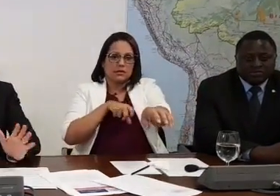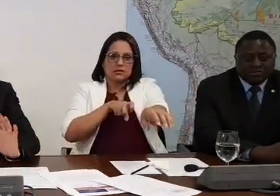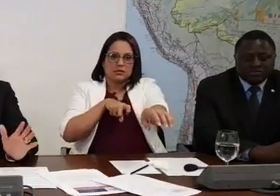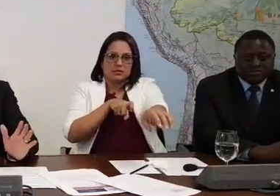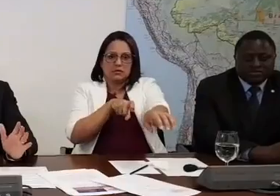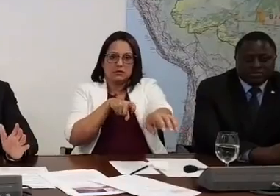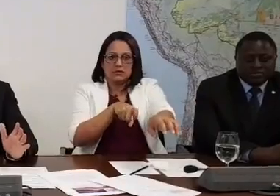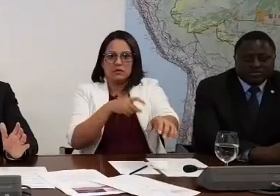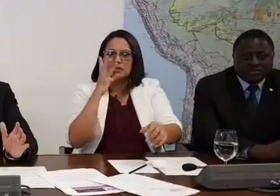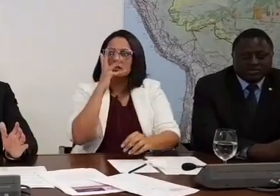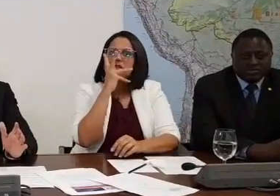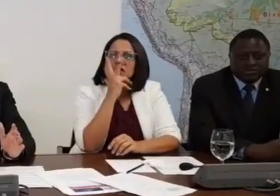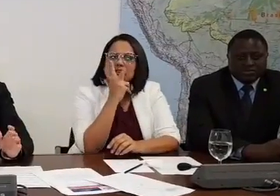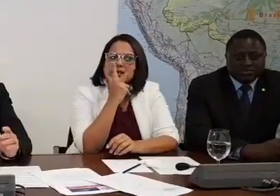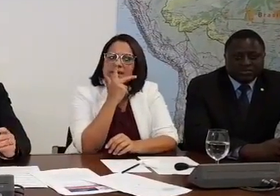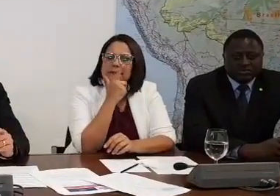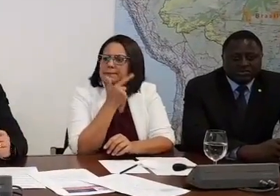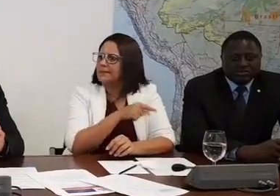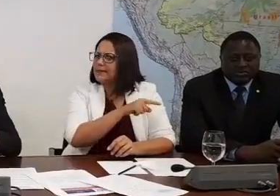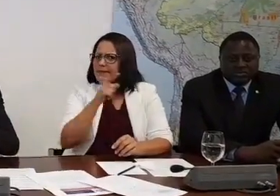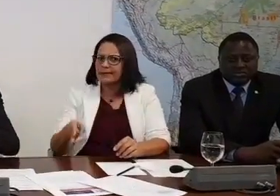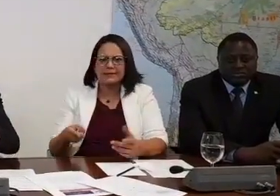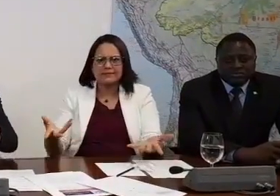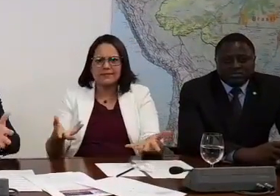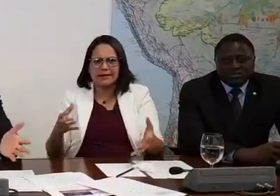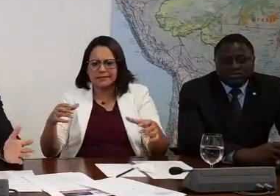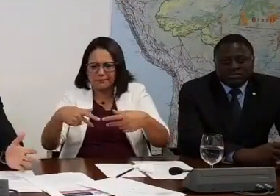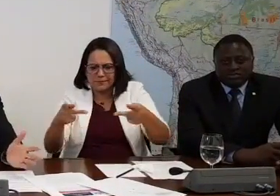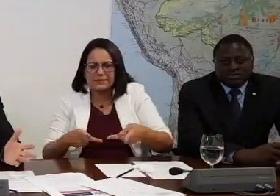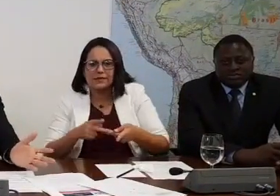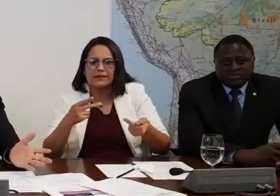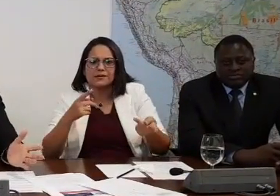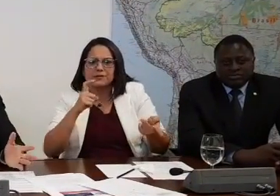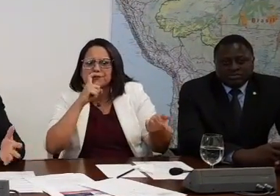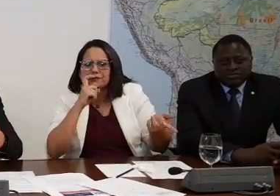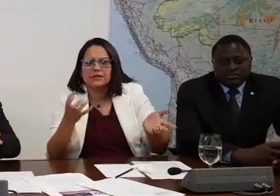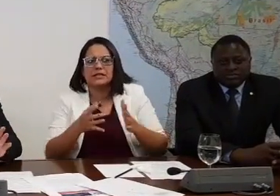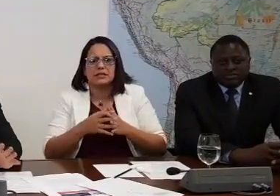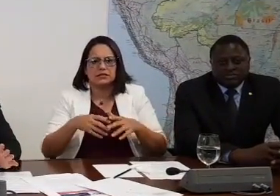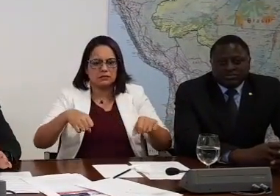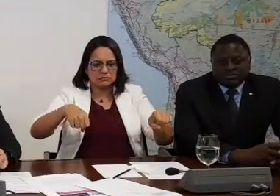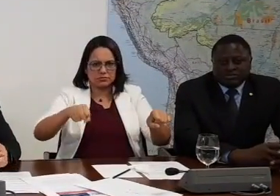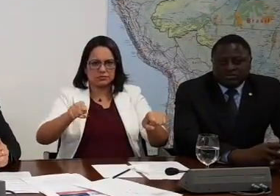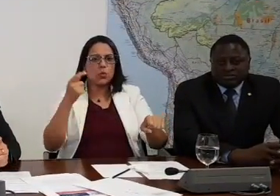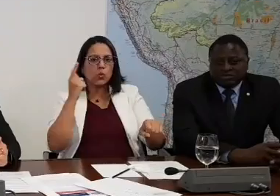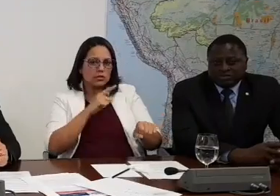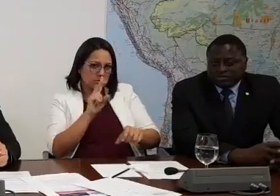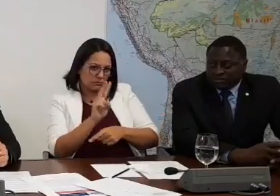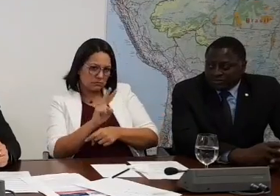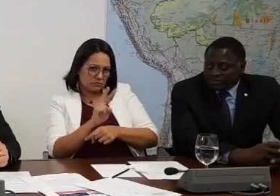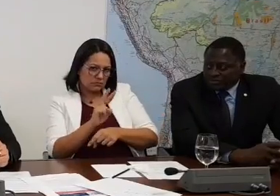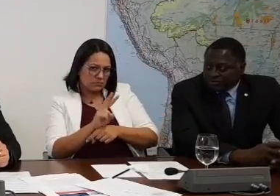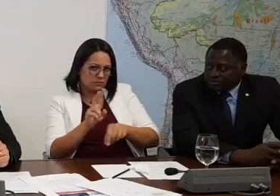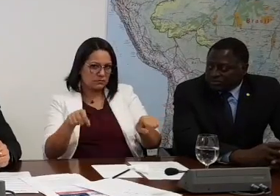acho que o paciente já teria morrido. E teria toda a mobilidade da motocicleta. Então conseguimos segurar